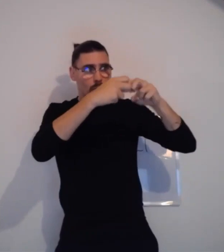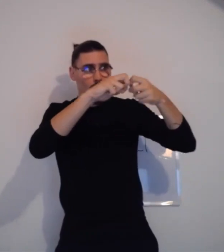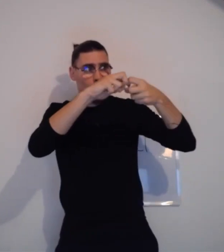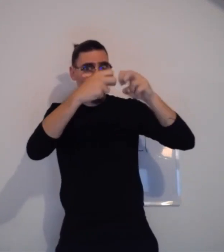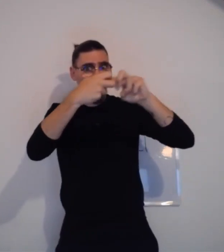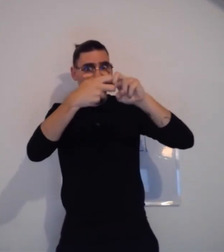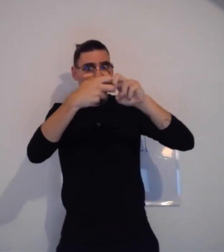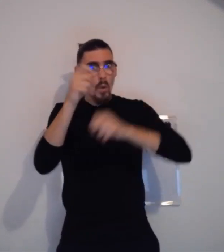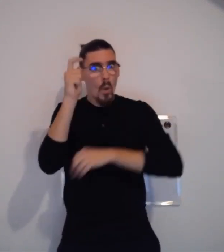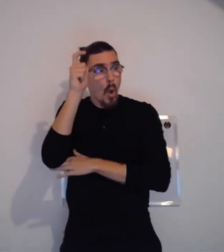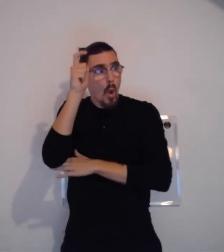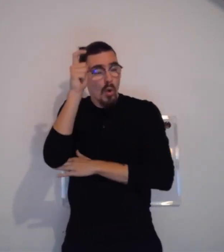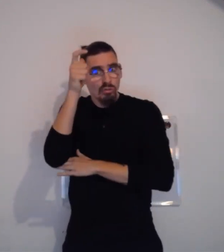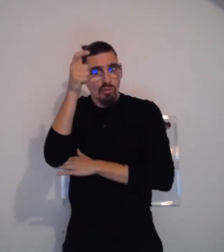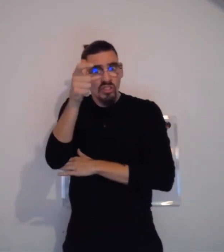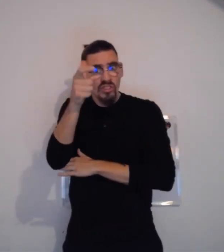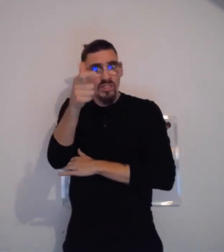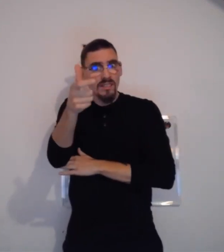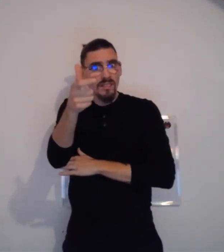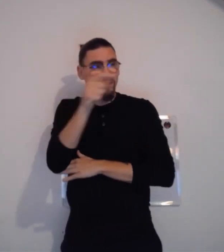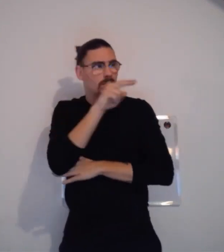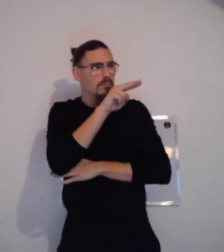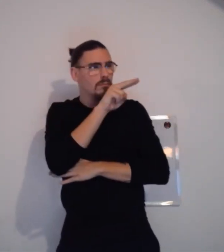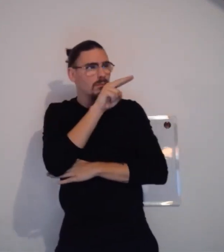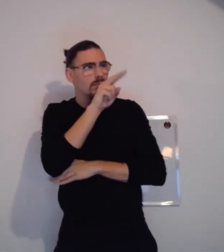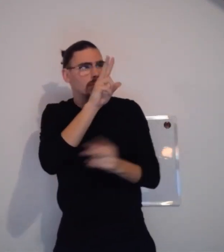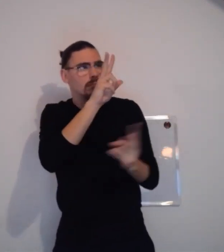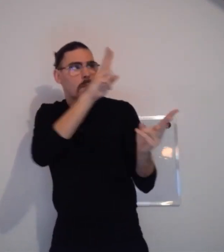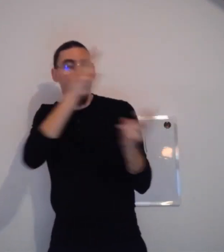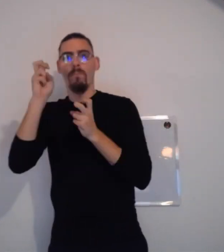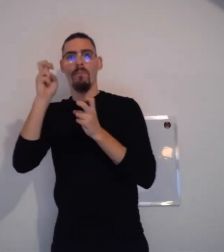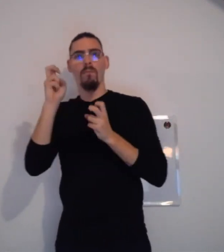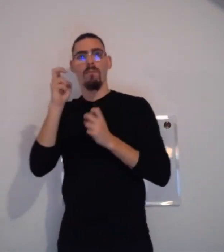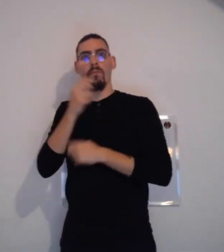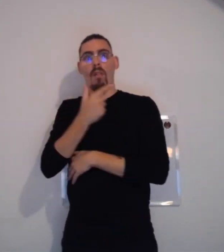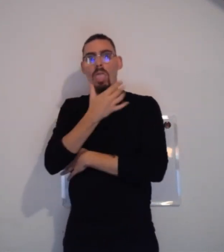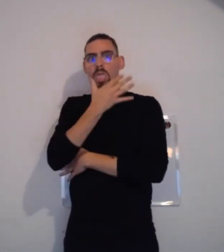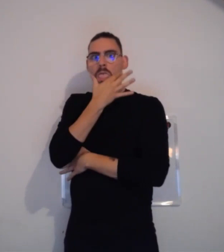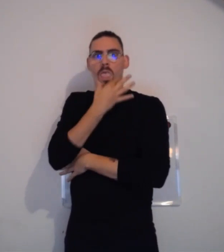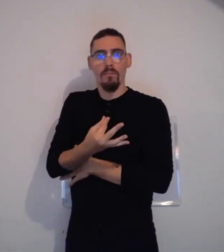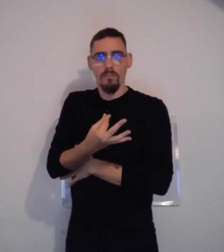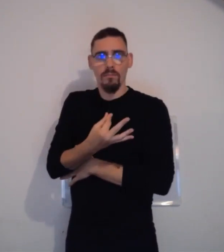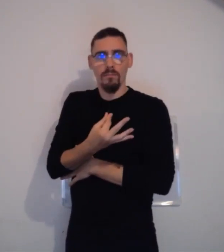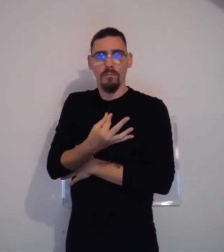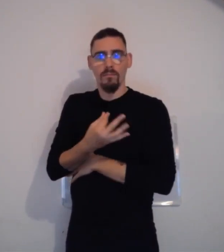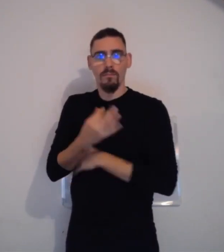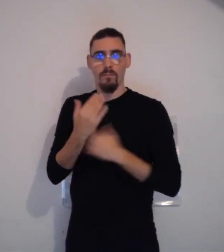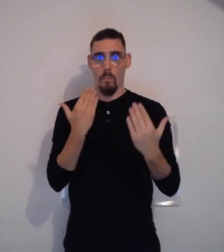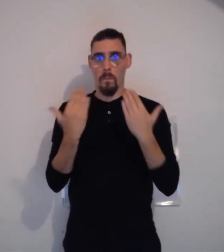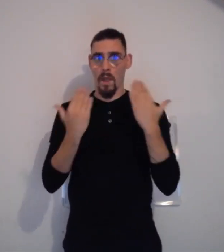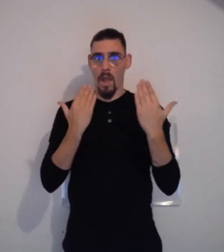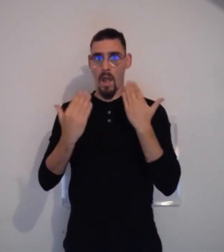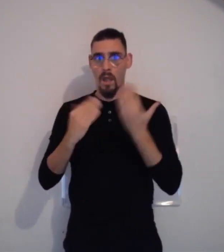signes différents, on peut reconnaître la structure, la logique de la phrase et la comprendre plus aisément.